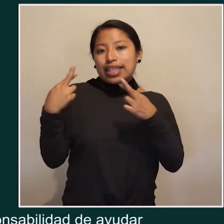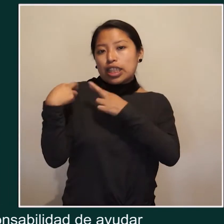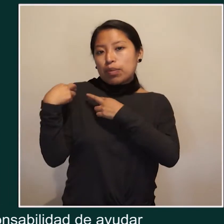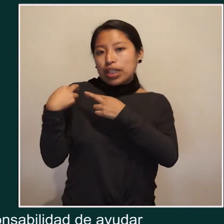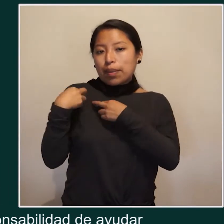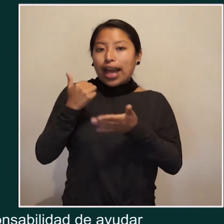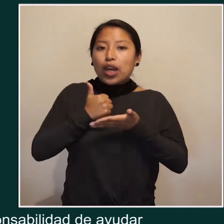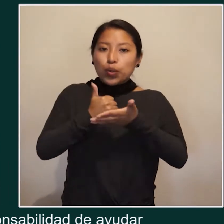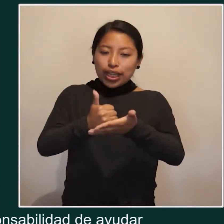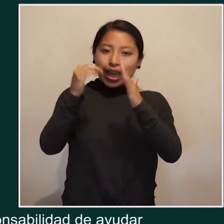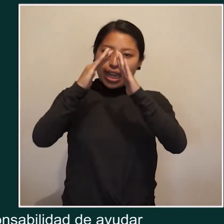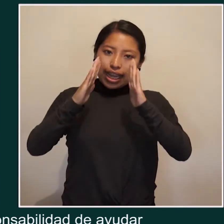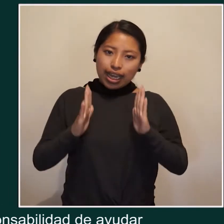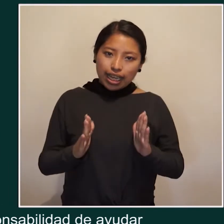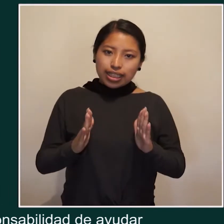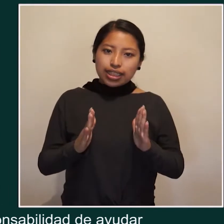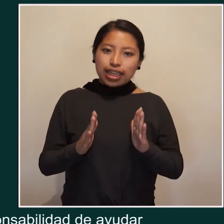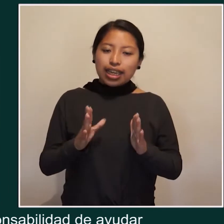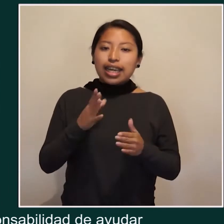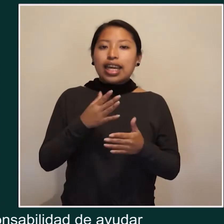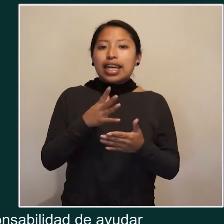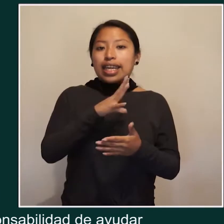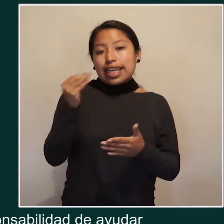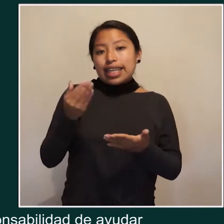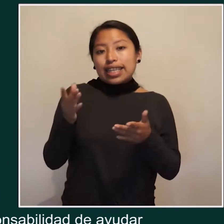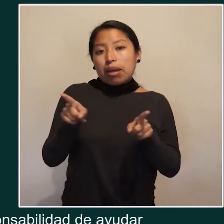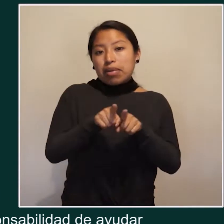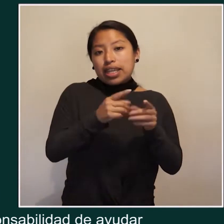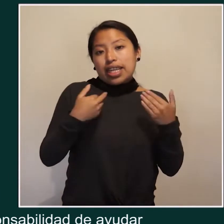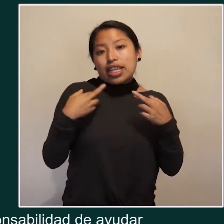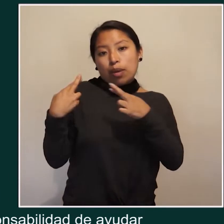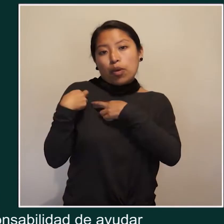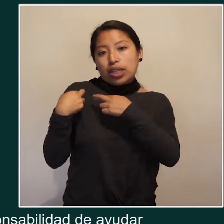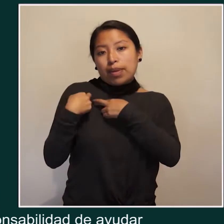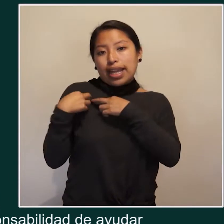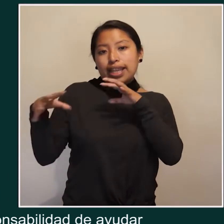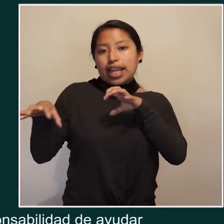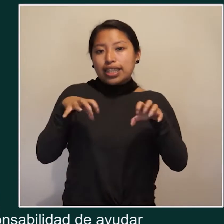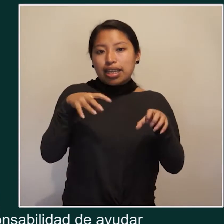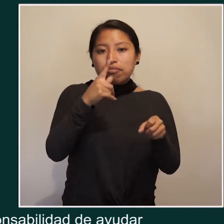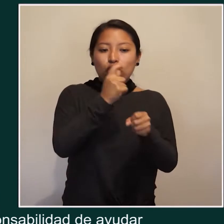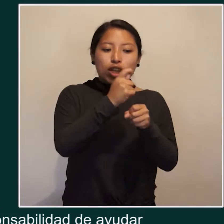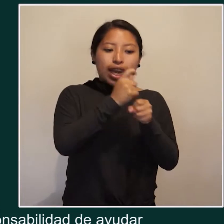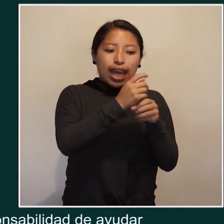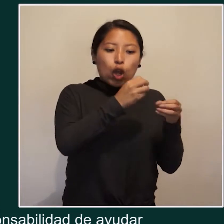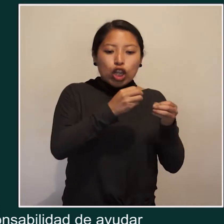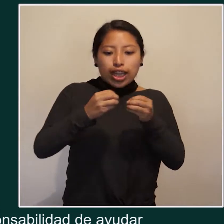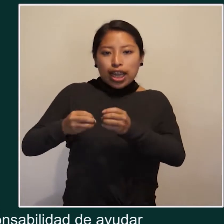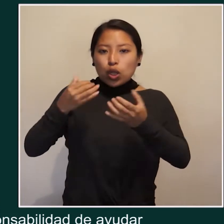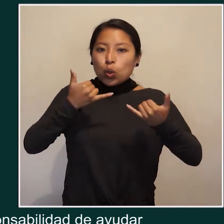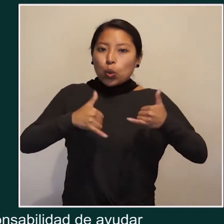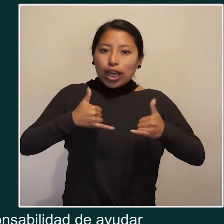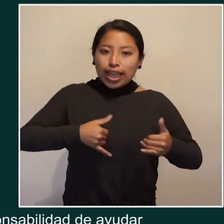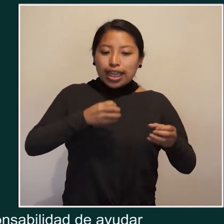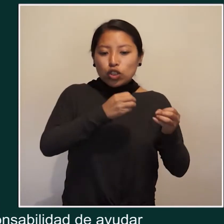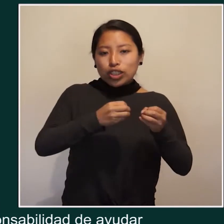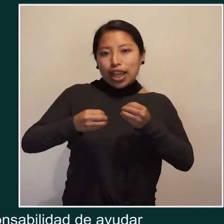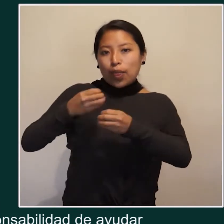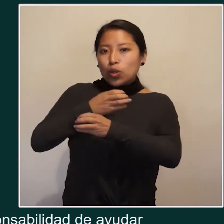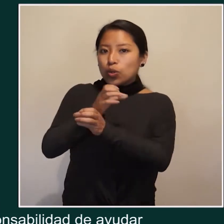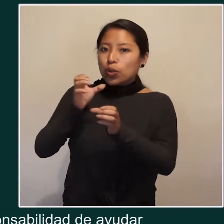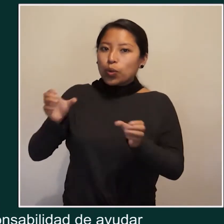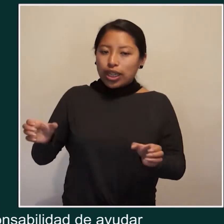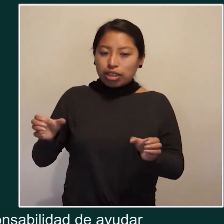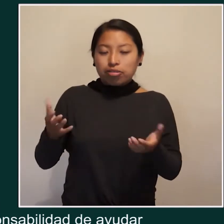responsabilidad de ayudar en casa. O también tiene la responsabilidad de cumplir los deberes ordenando su